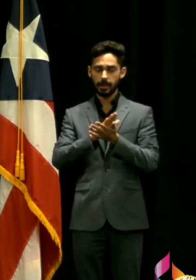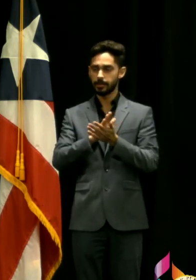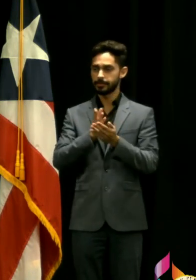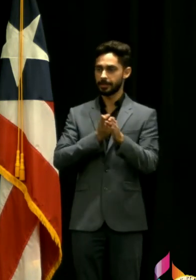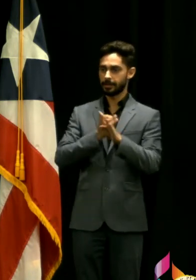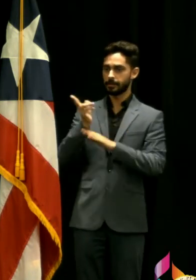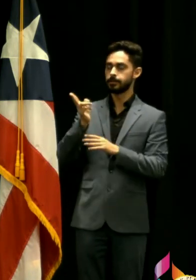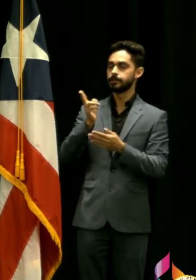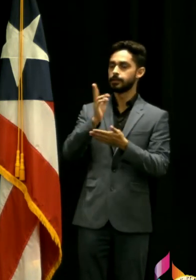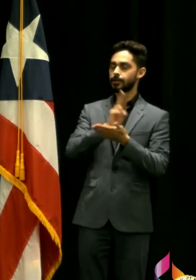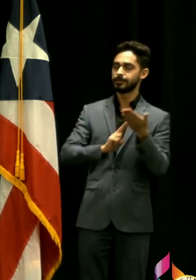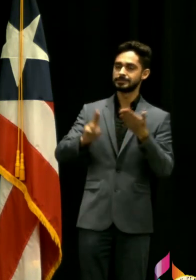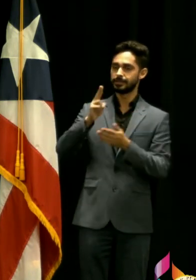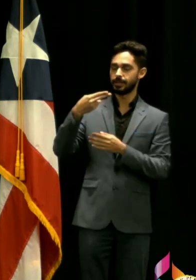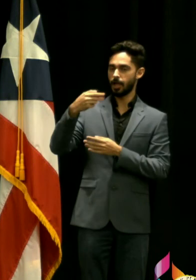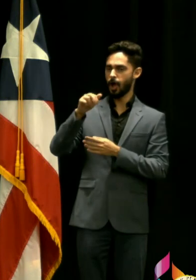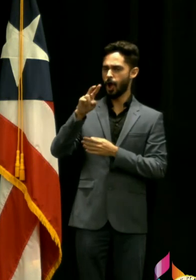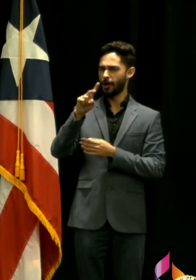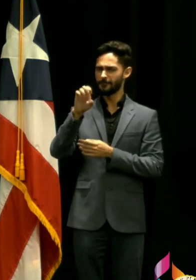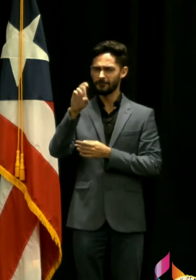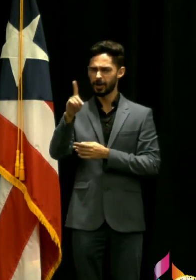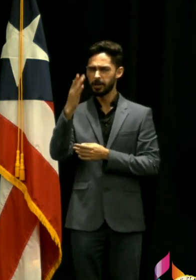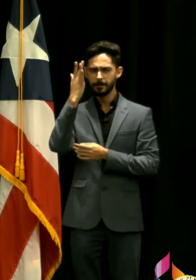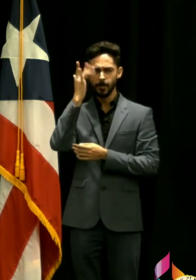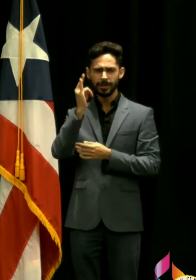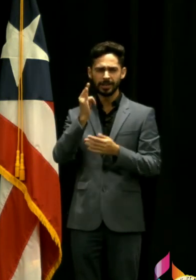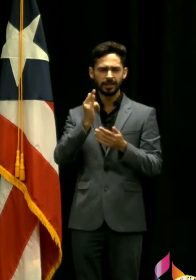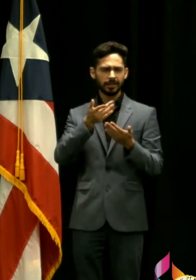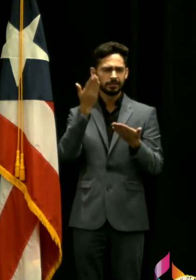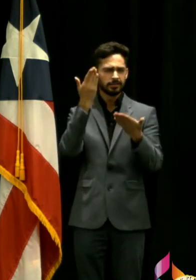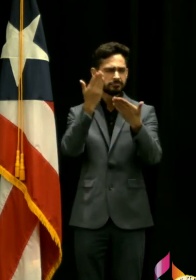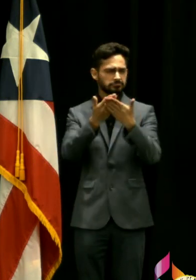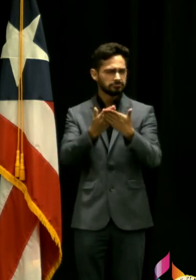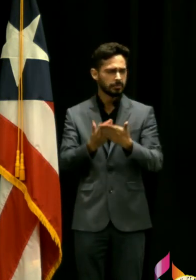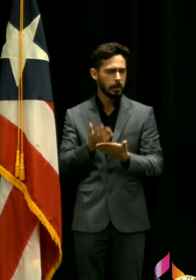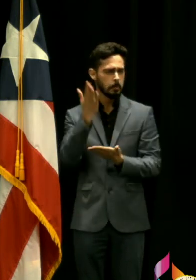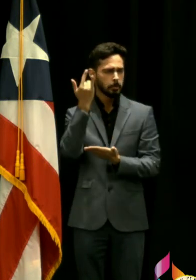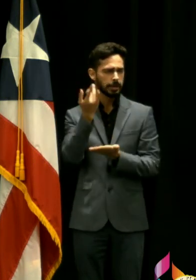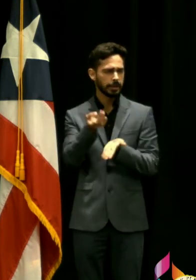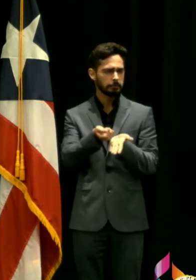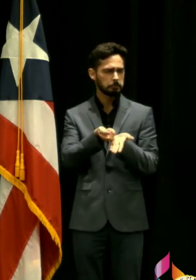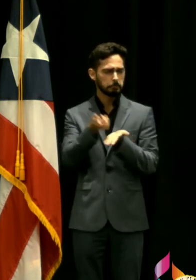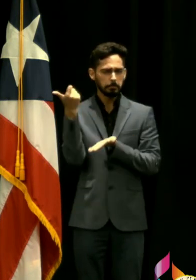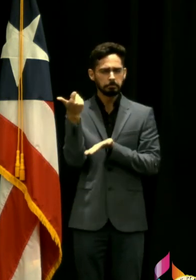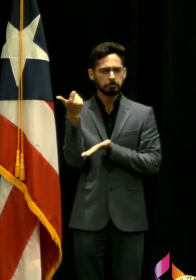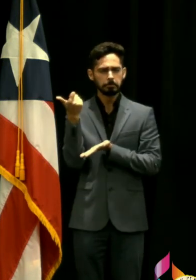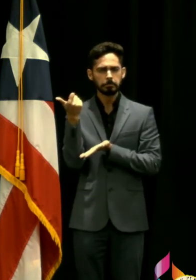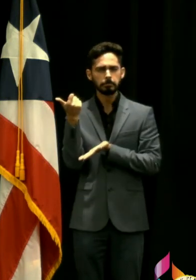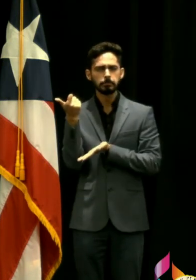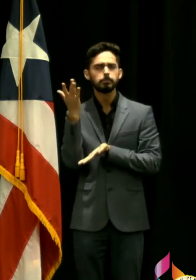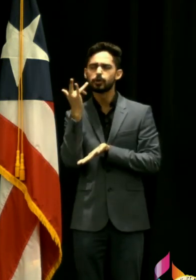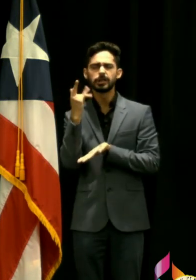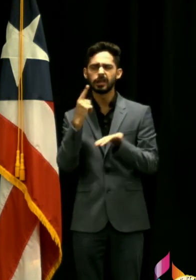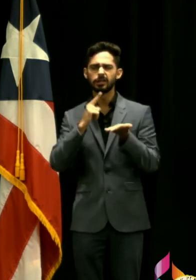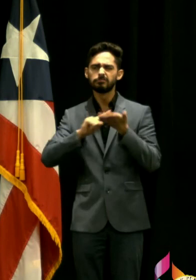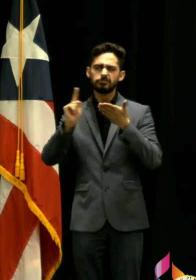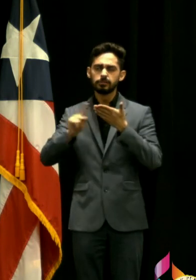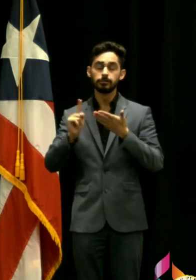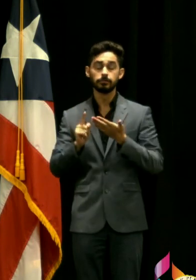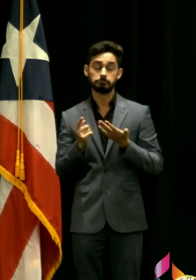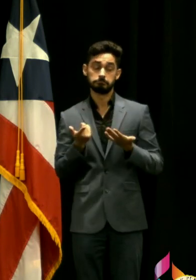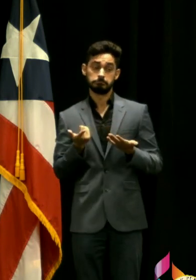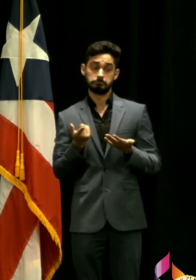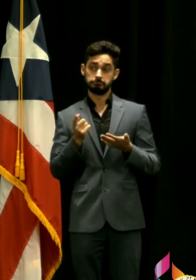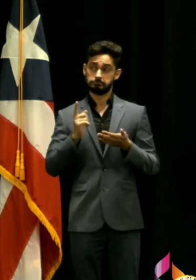si tiene conocimiento de eso o si alguien de salud pudiera contestar no tengo conocimiento de eso pero podemos averiguar y suplir